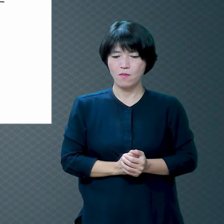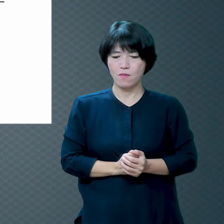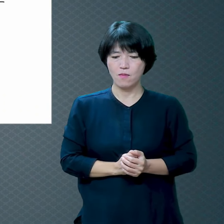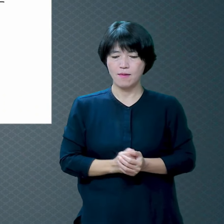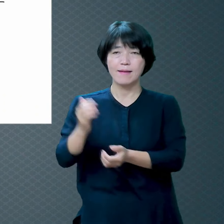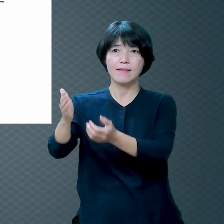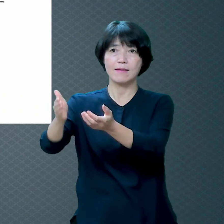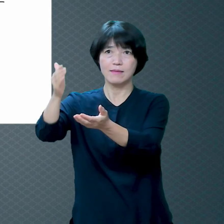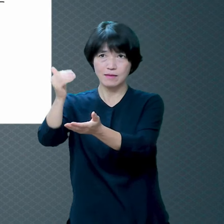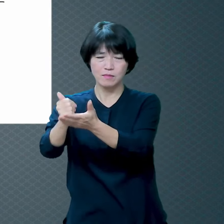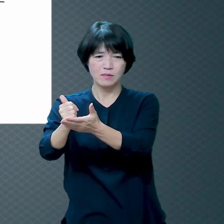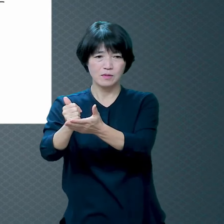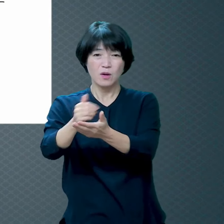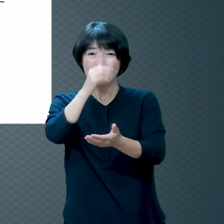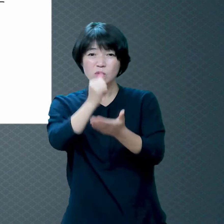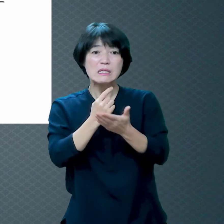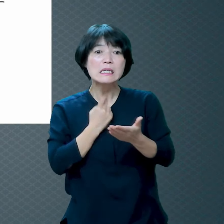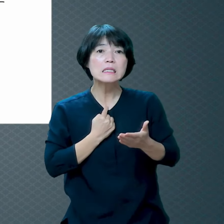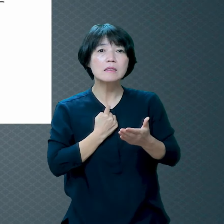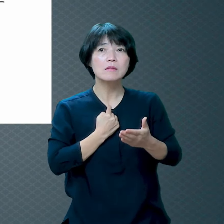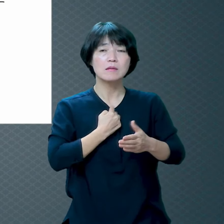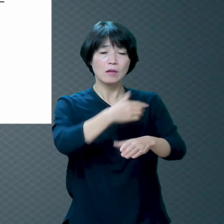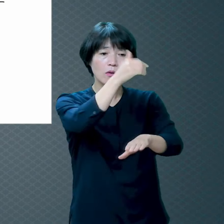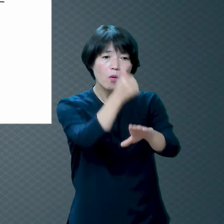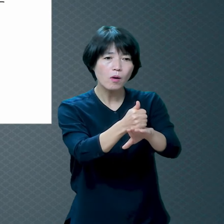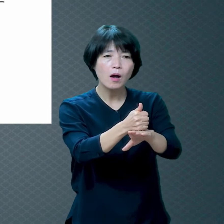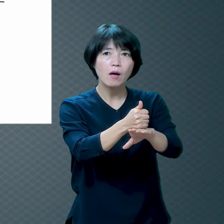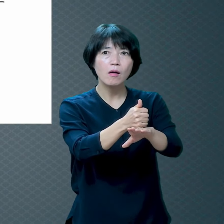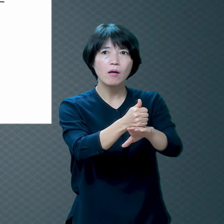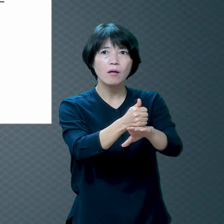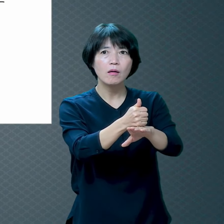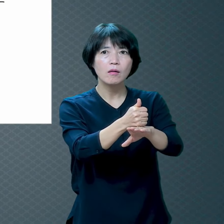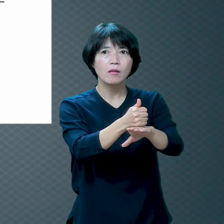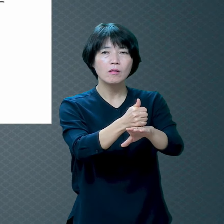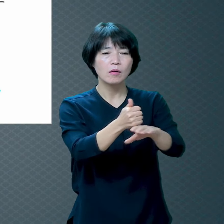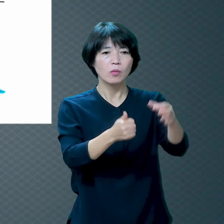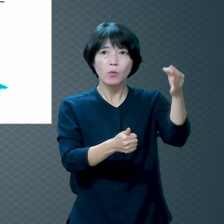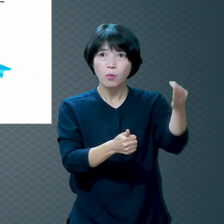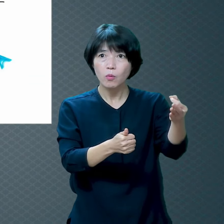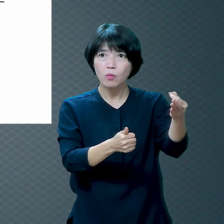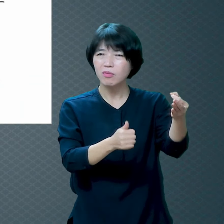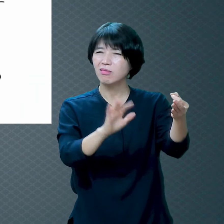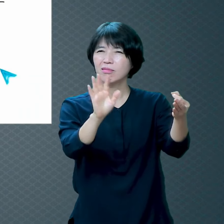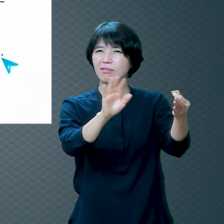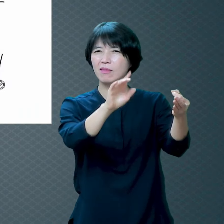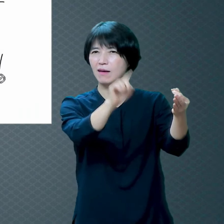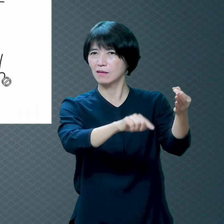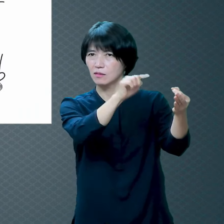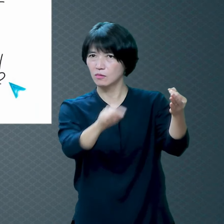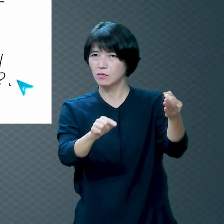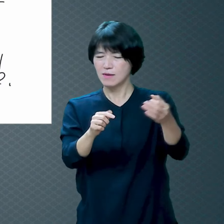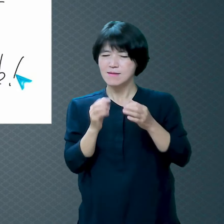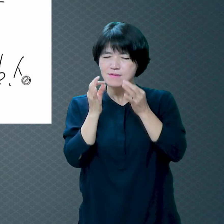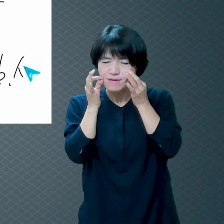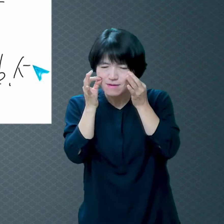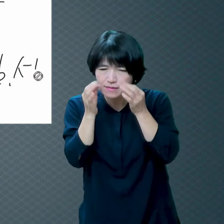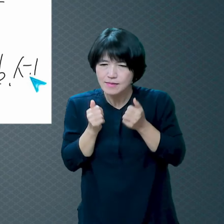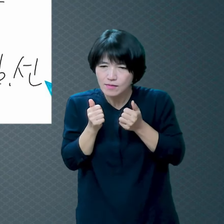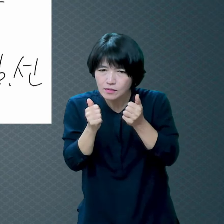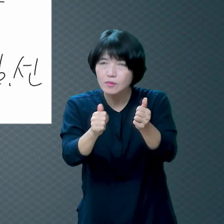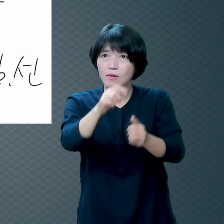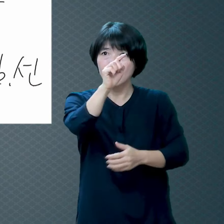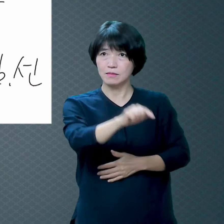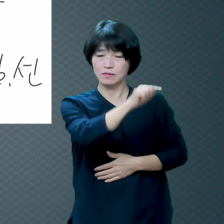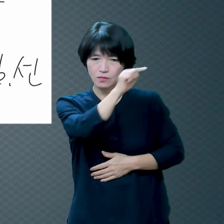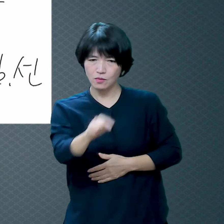돈도 아니고 열심도 아니고 선하게 사는 것도 아니고